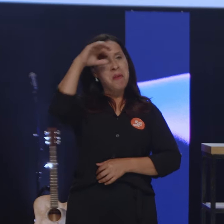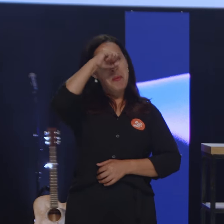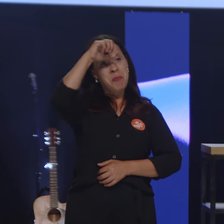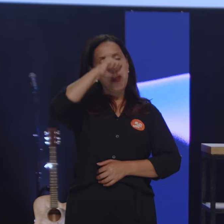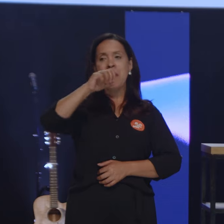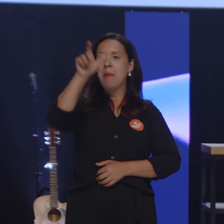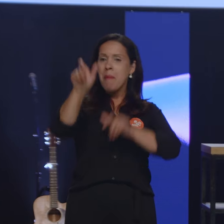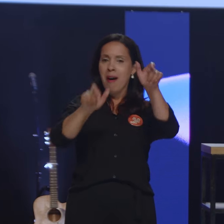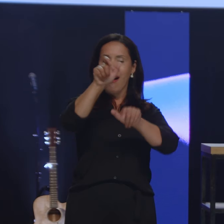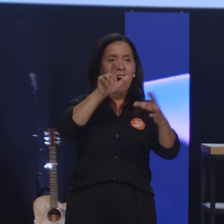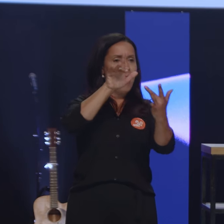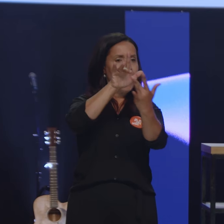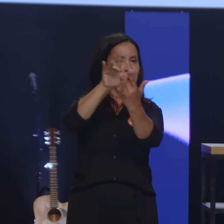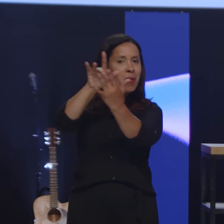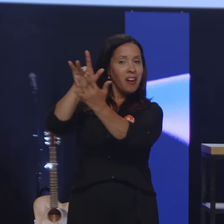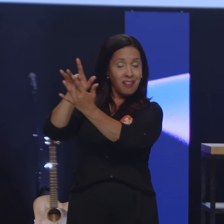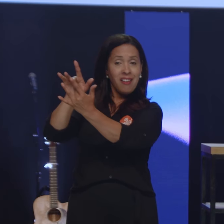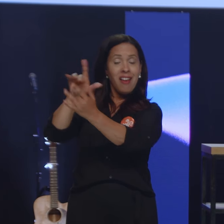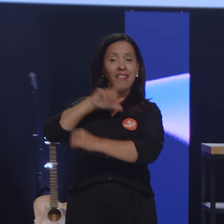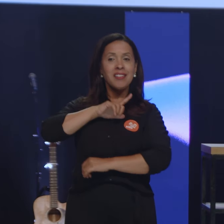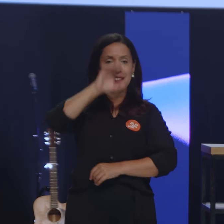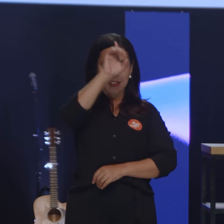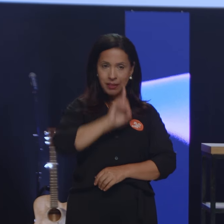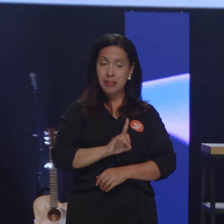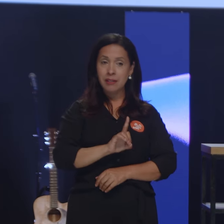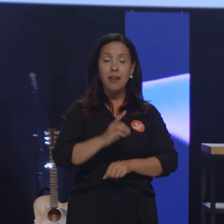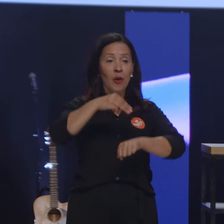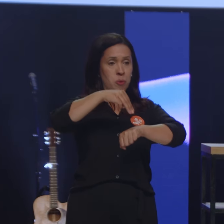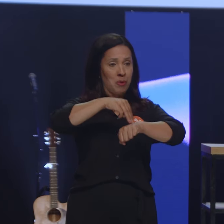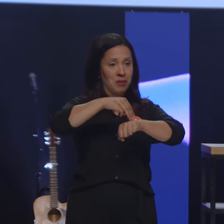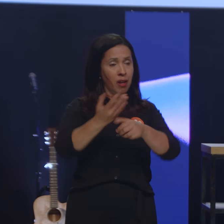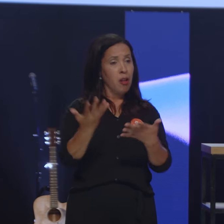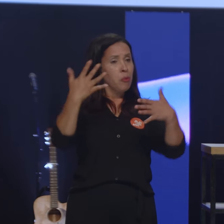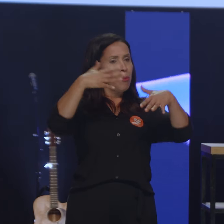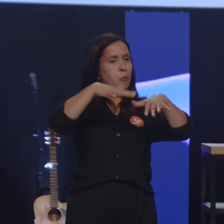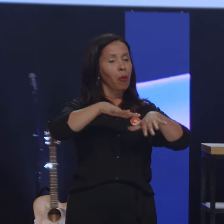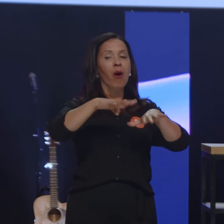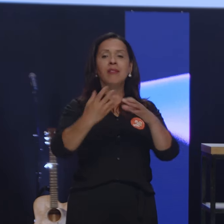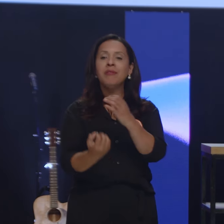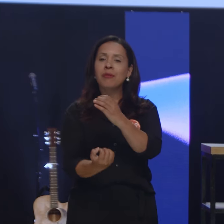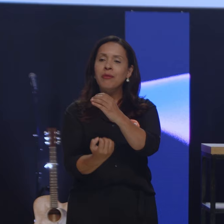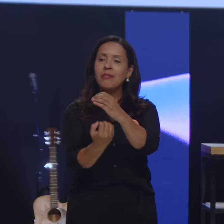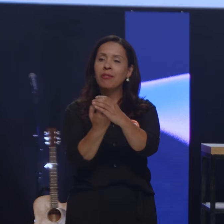as pessoas com deficiência. Esse ministério, o Ministério Inclusão, ele surge com o desejo, a